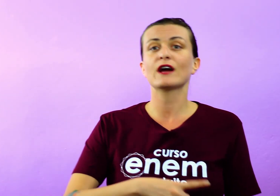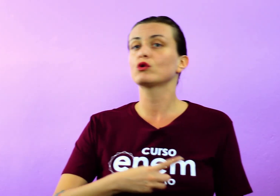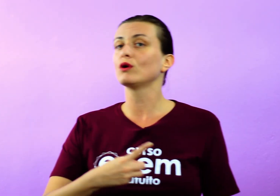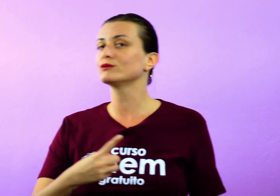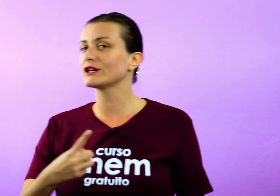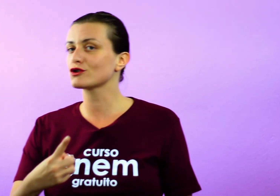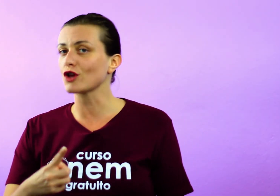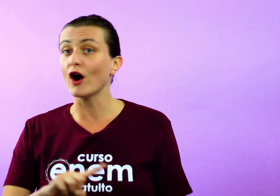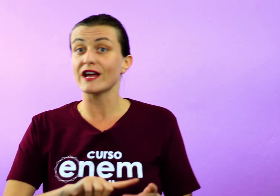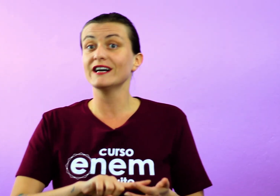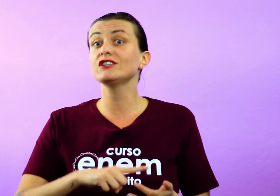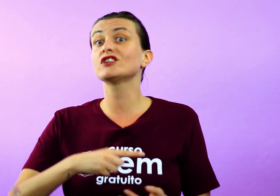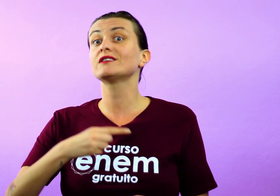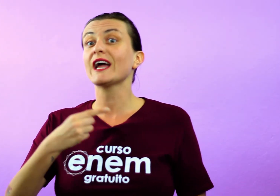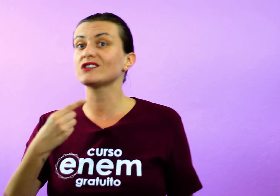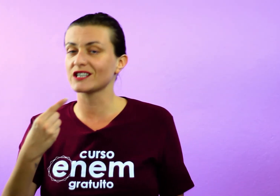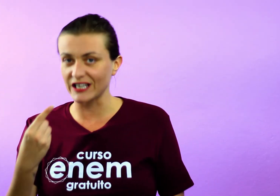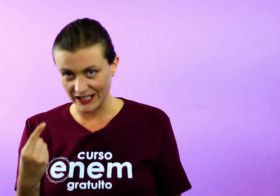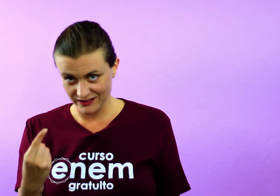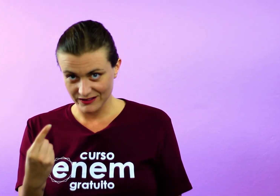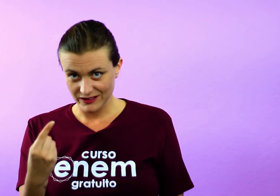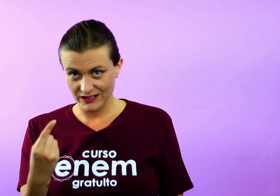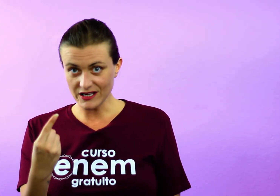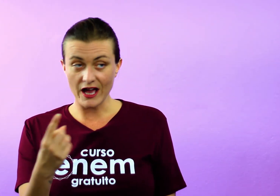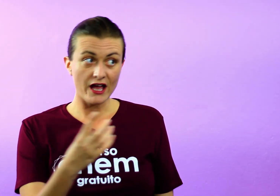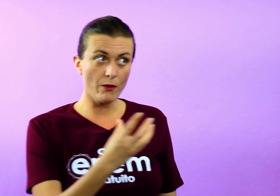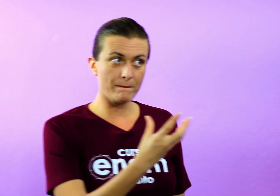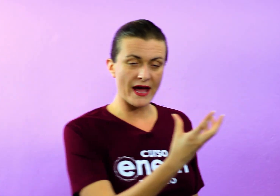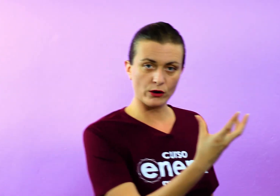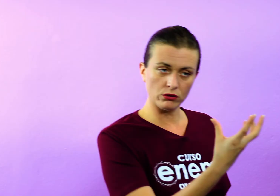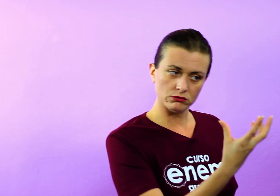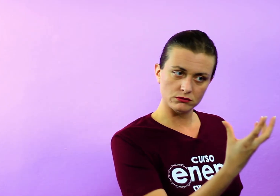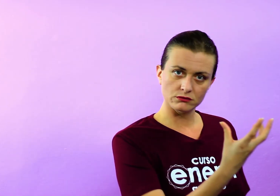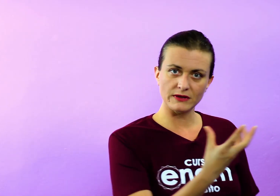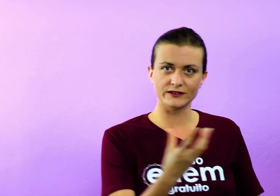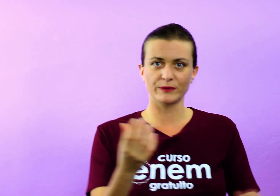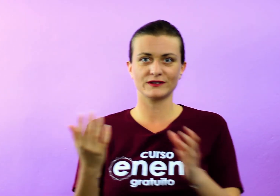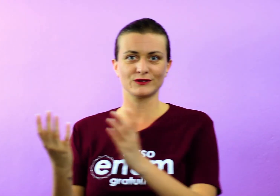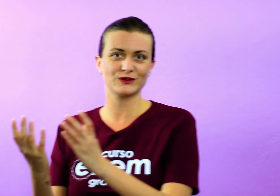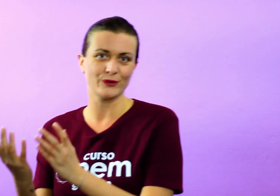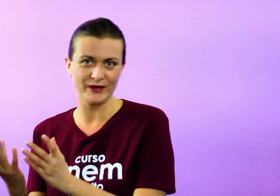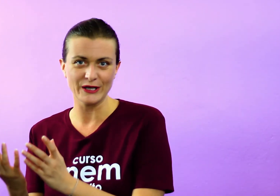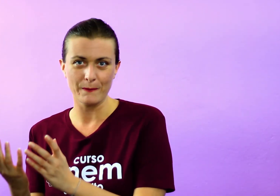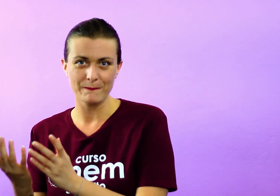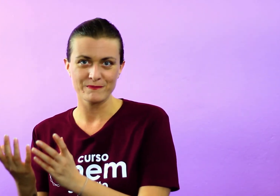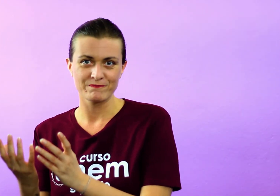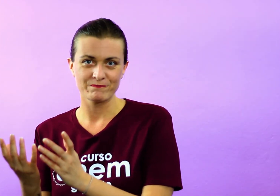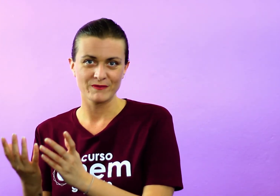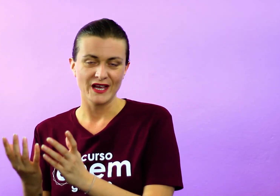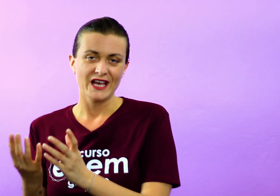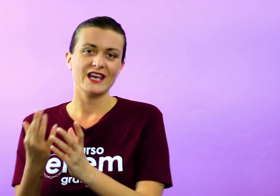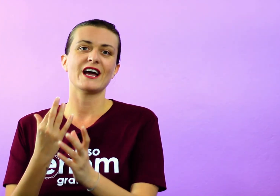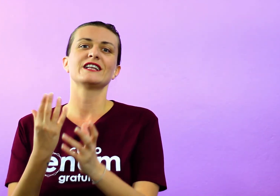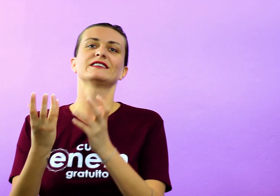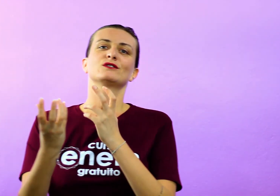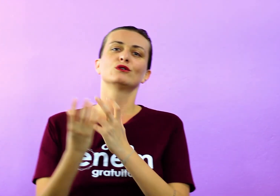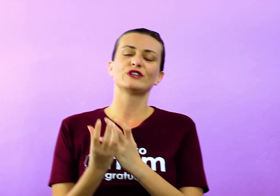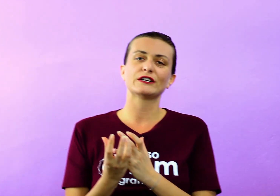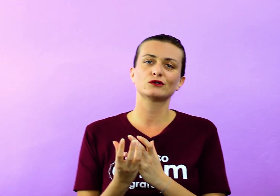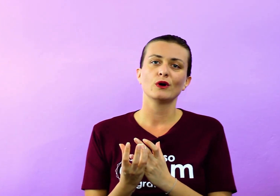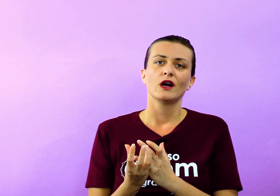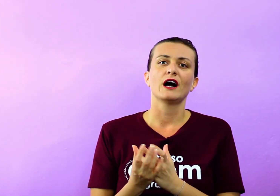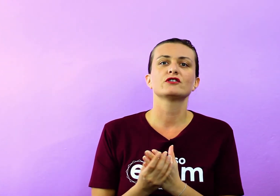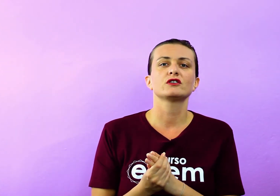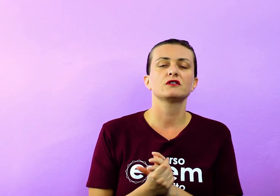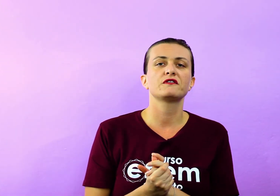entrar na ideia contraditória, antitética, que é, eu peco, mas eu preciso do seu perdão. E aí, nesse